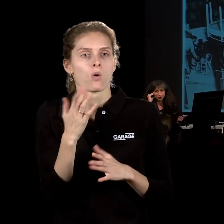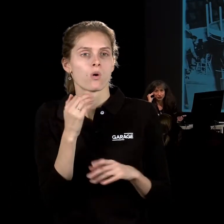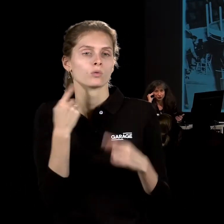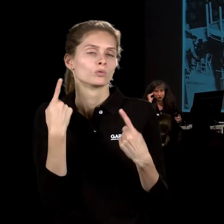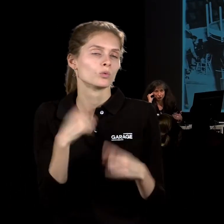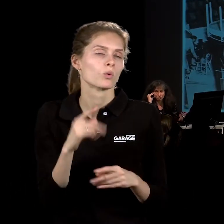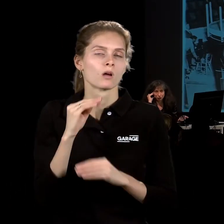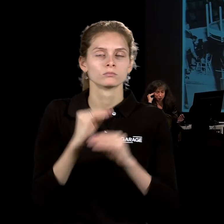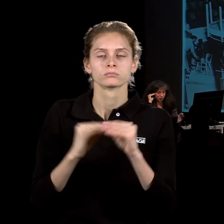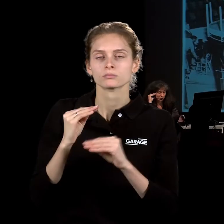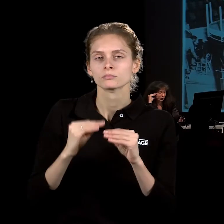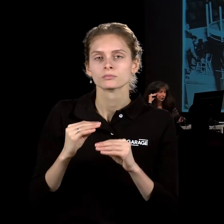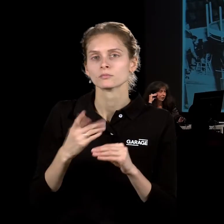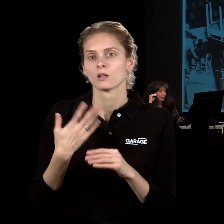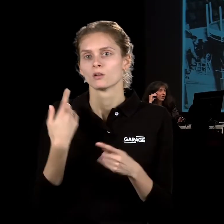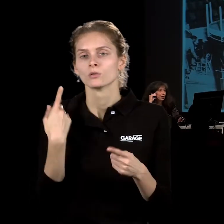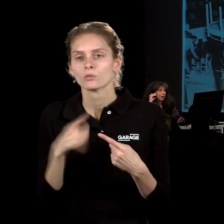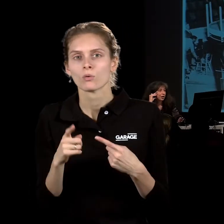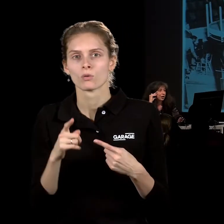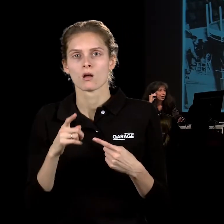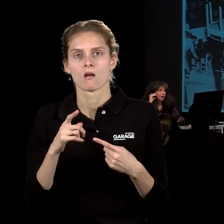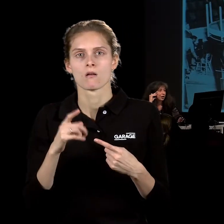театрального действия, другую структуру представления.